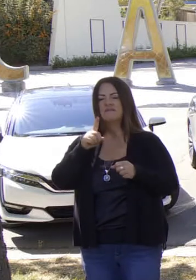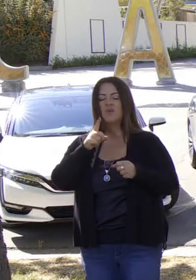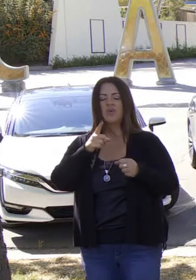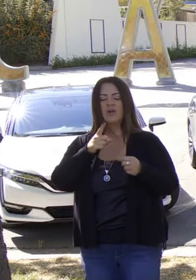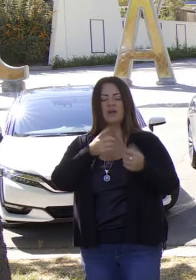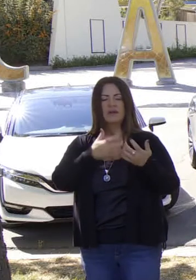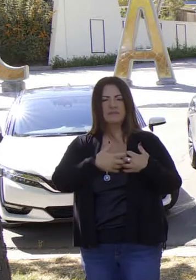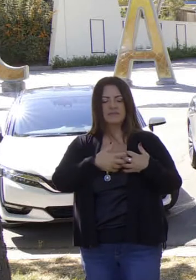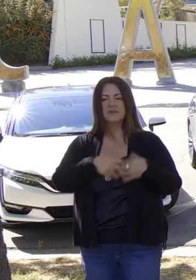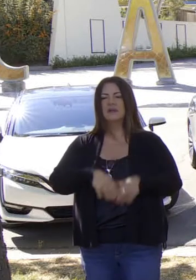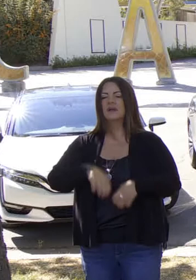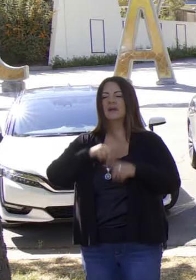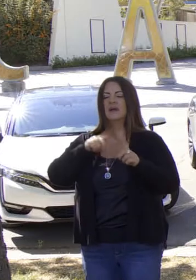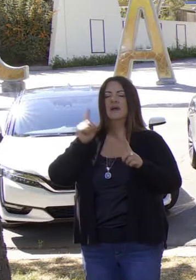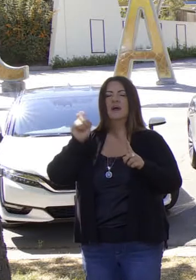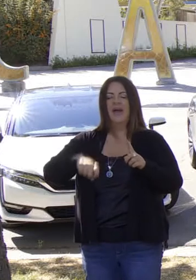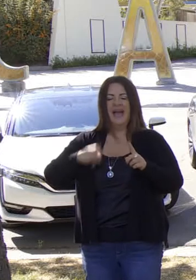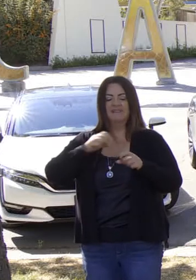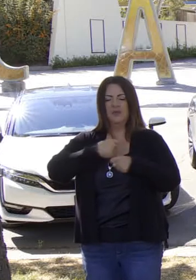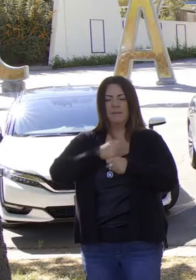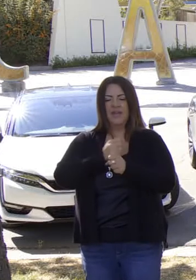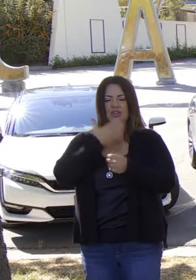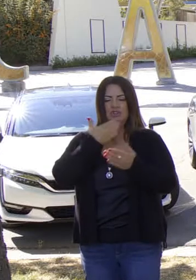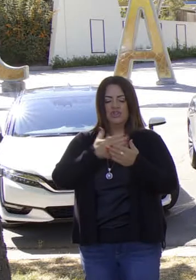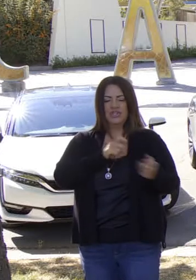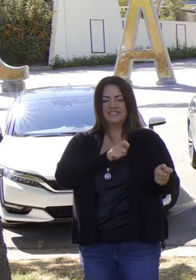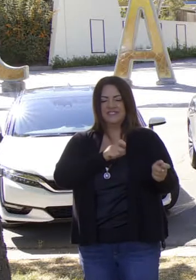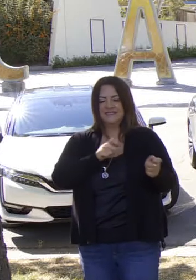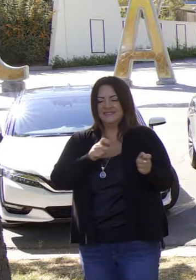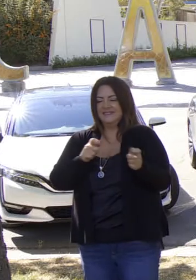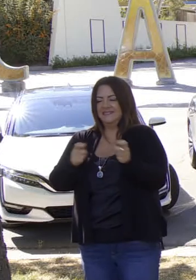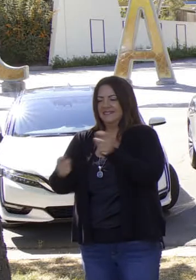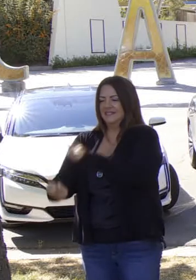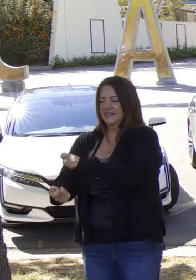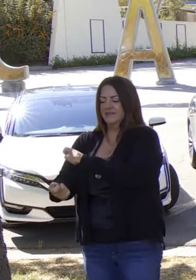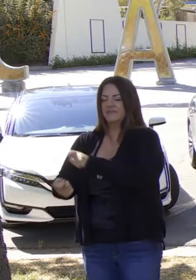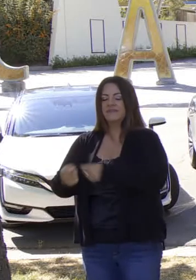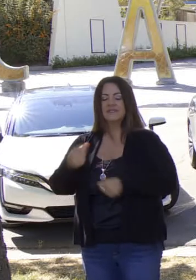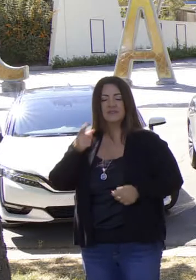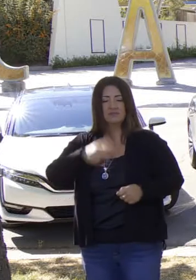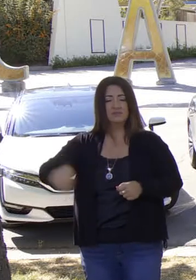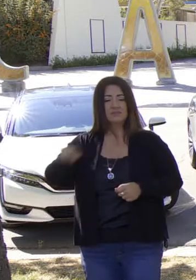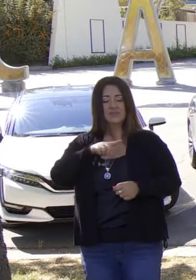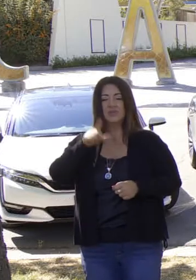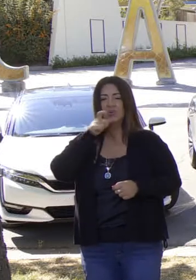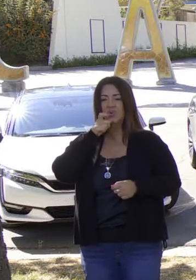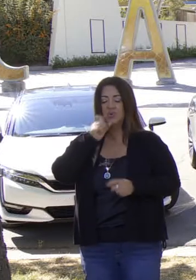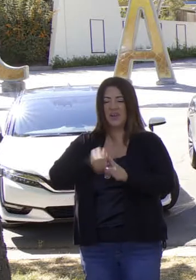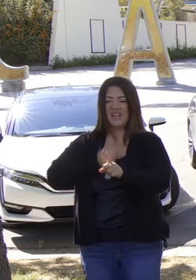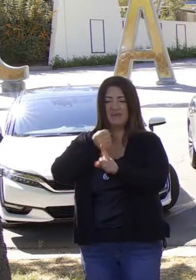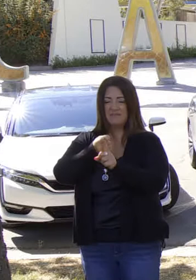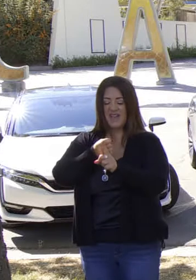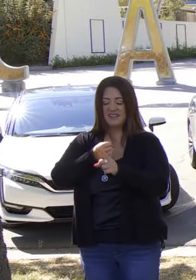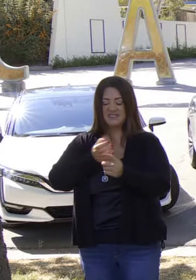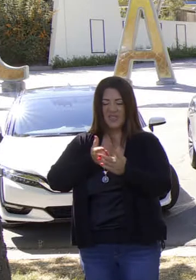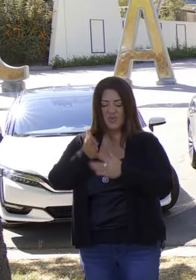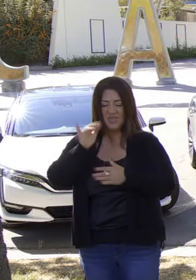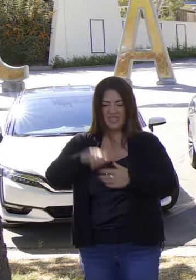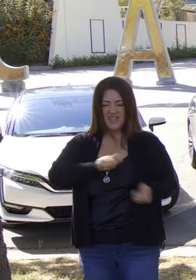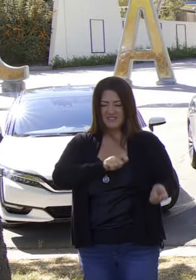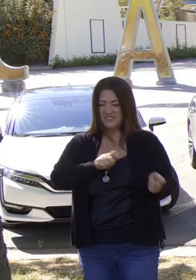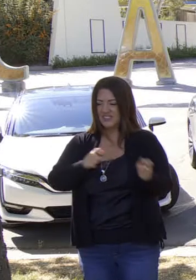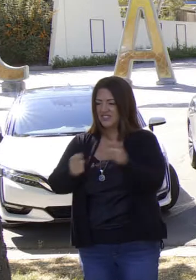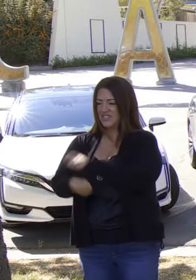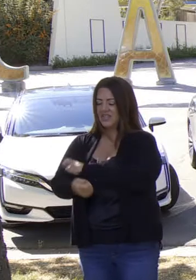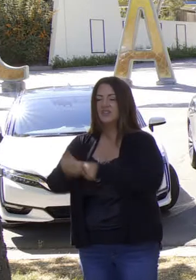fósiles, necesitamos una transición justa. Justa para asegurarnos de que todos impactados por la transición